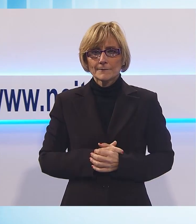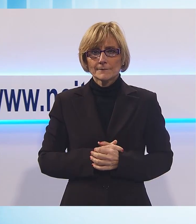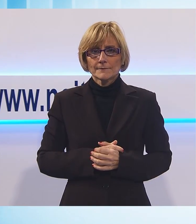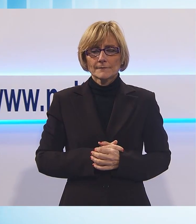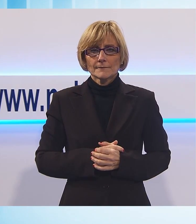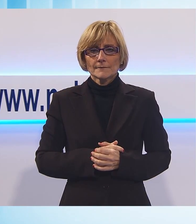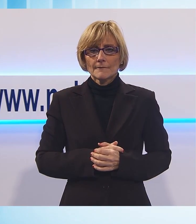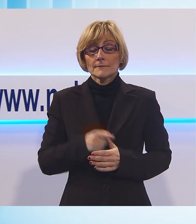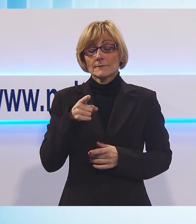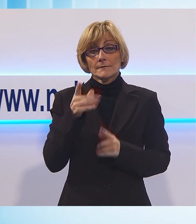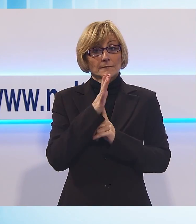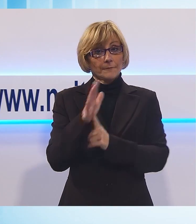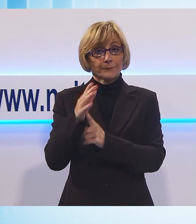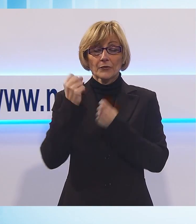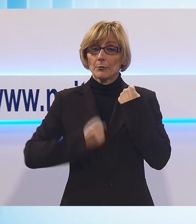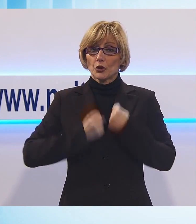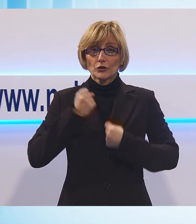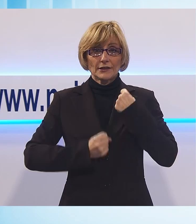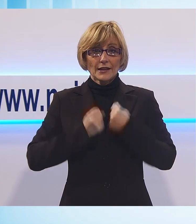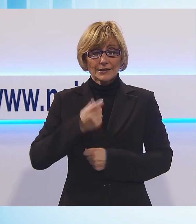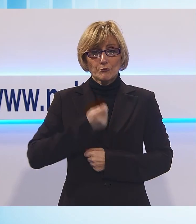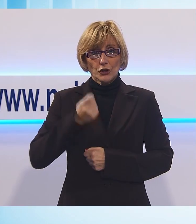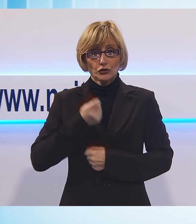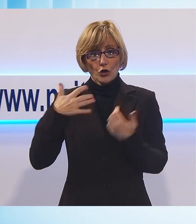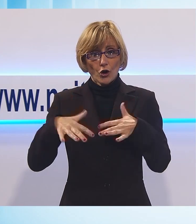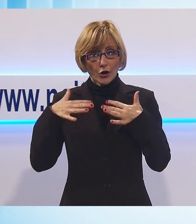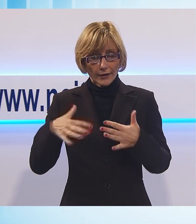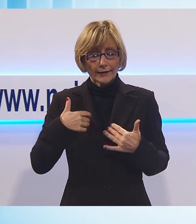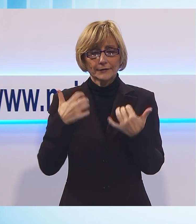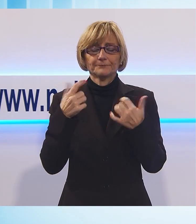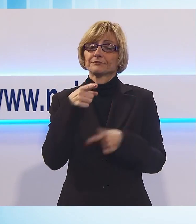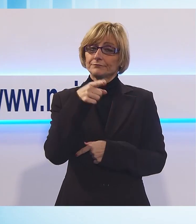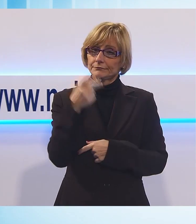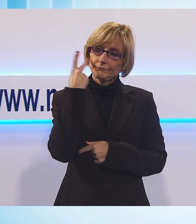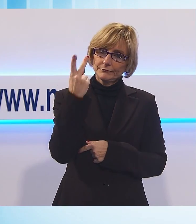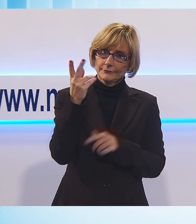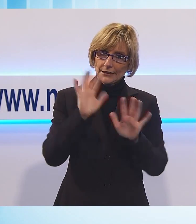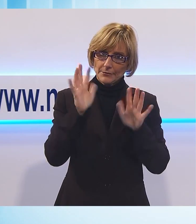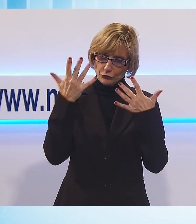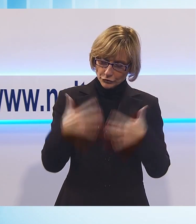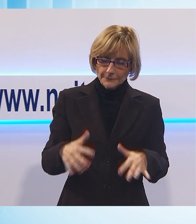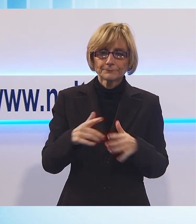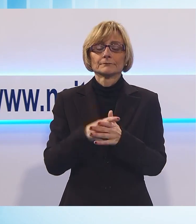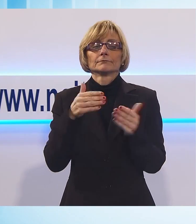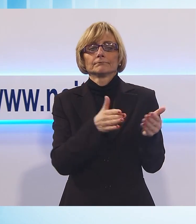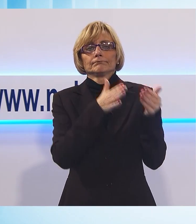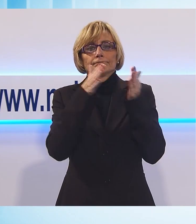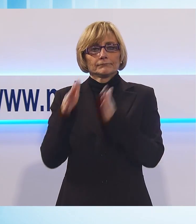Questa dunque è la protesta dei pensionati che sono scesi in piazza. Dalla protesta dei pensionati alla vicenda del piro